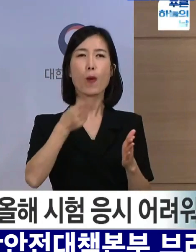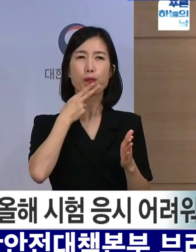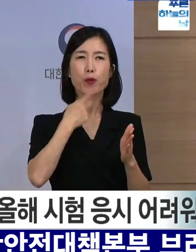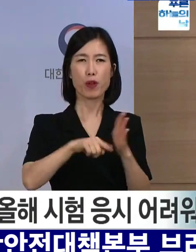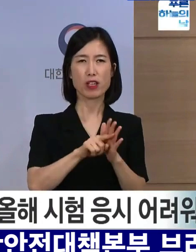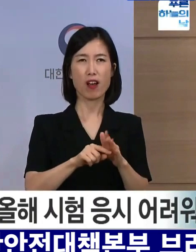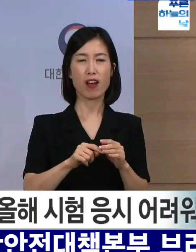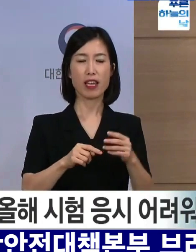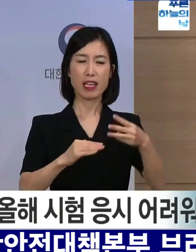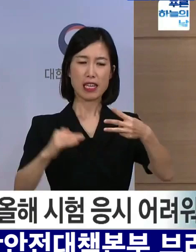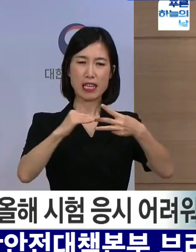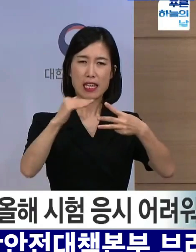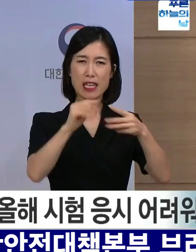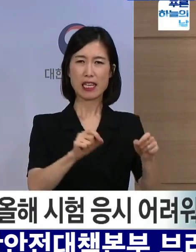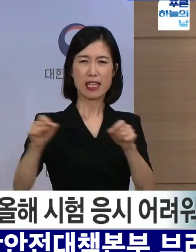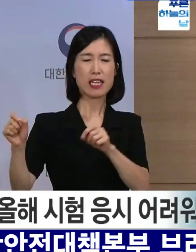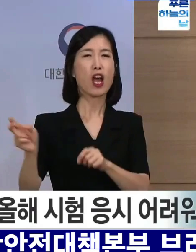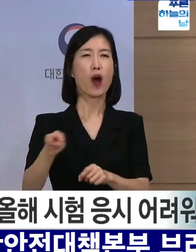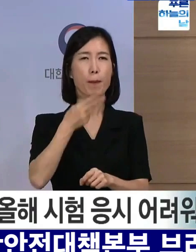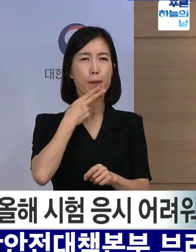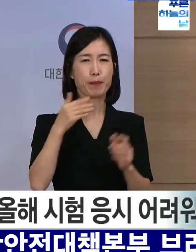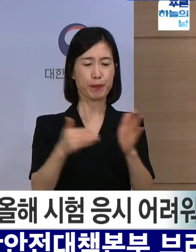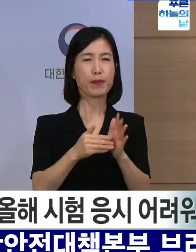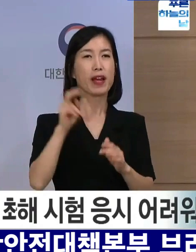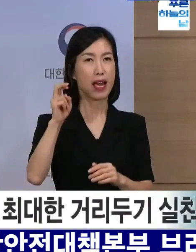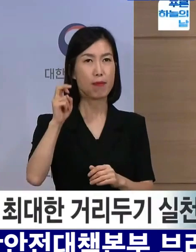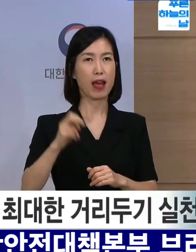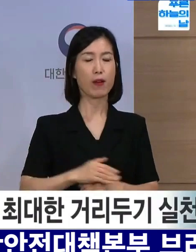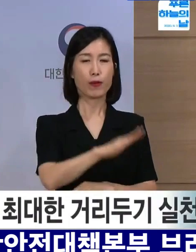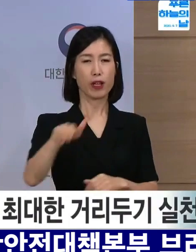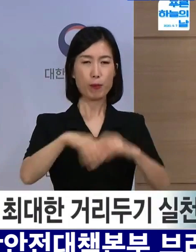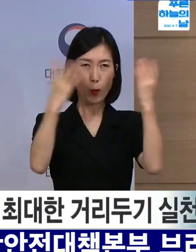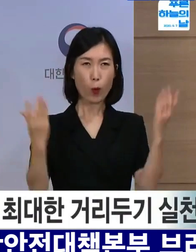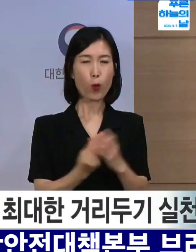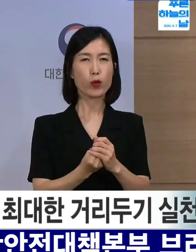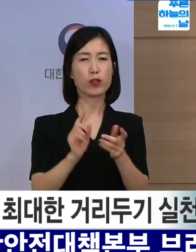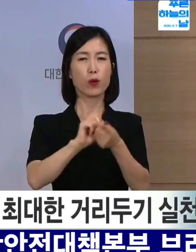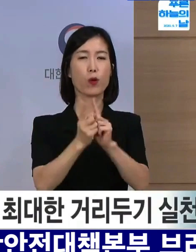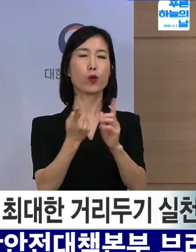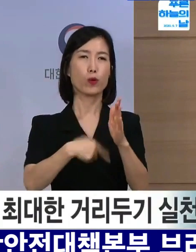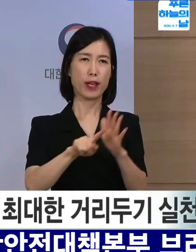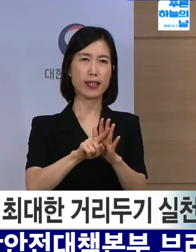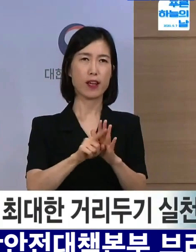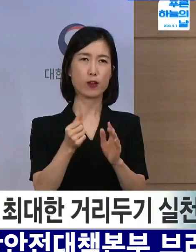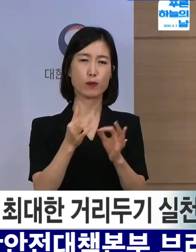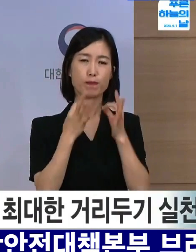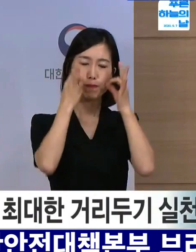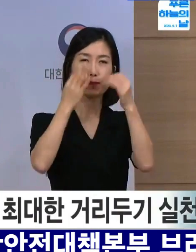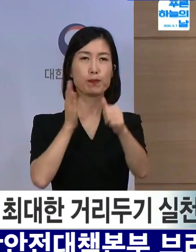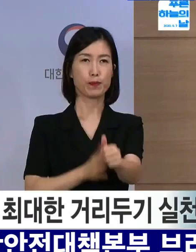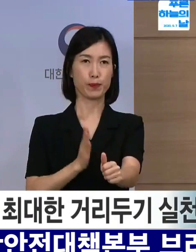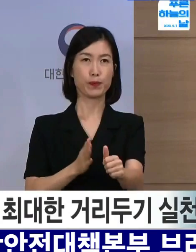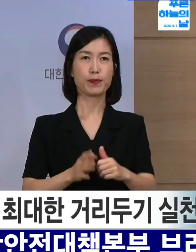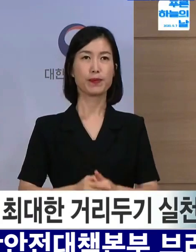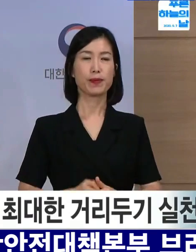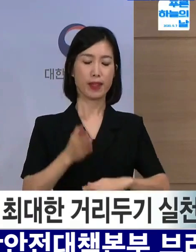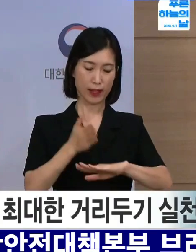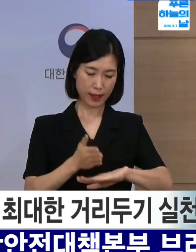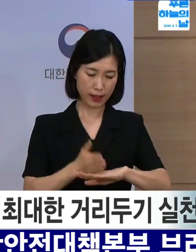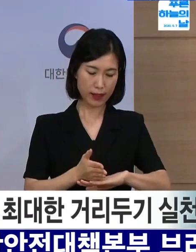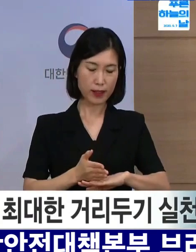연장하지 않아도 될 것입니다. 우리 모두를 생각하며 함께 힘내주시기 바랍니다. 감사합니다.